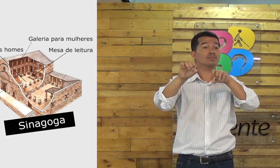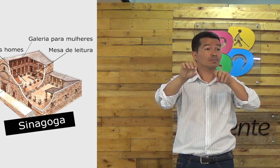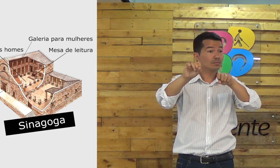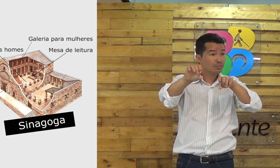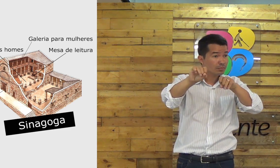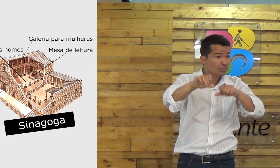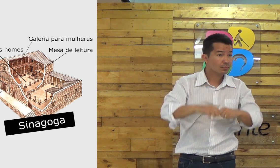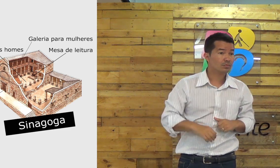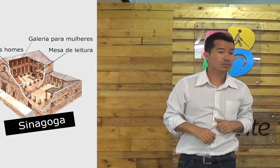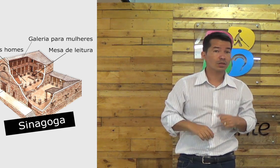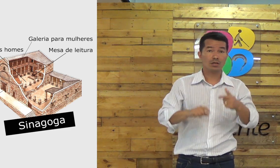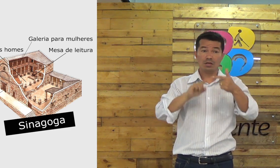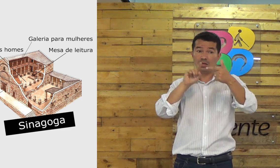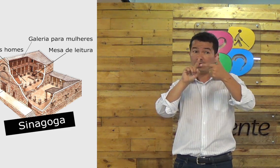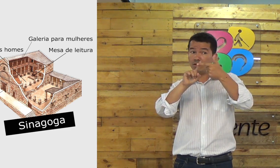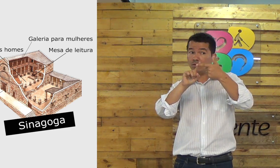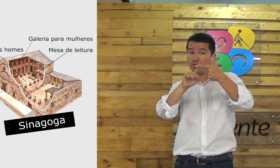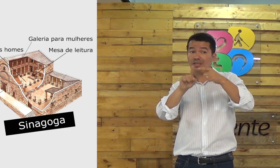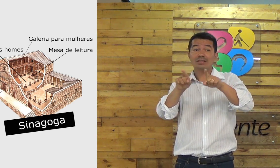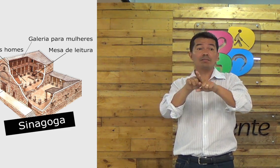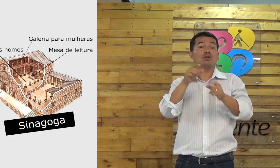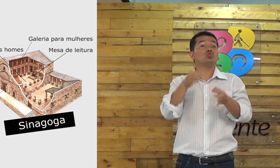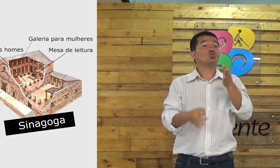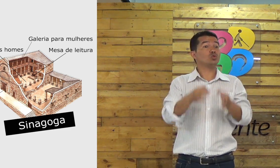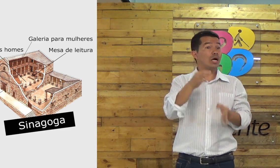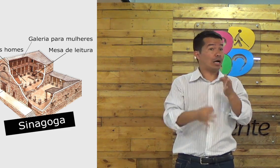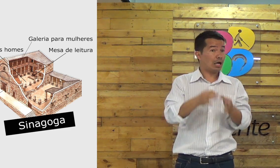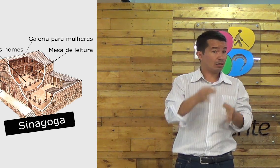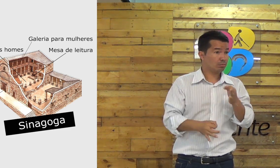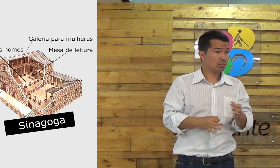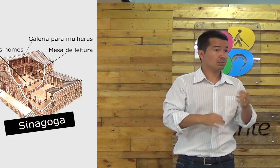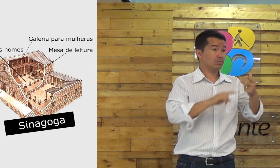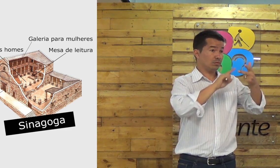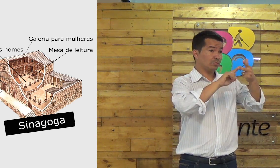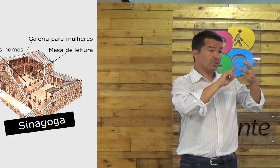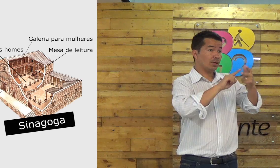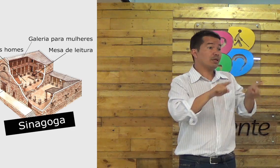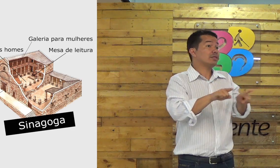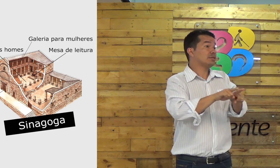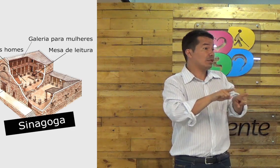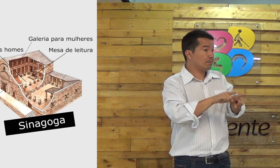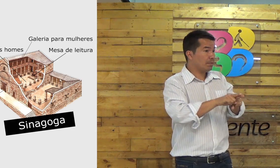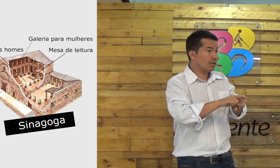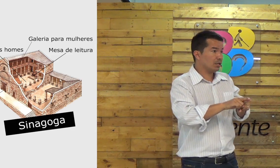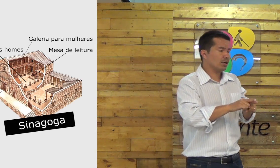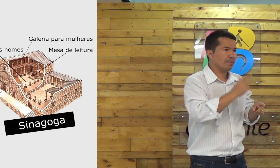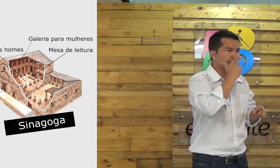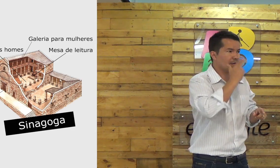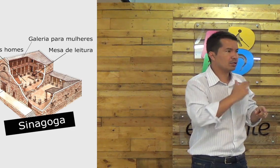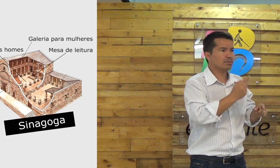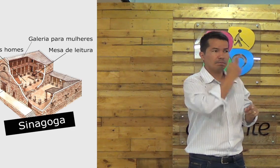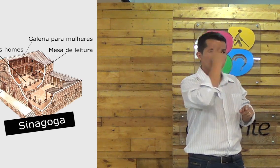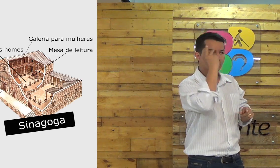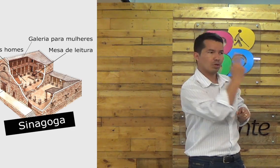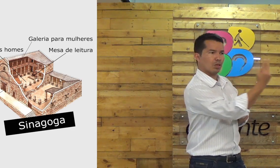fazia? Primeiro, ele tinha a responsabilidade de ensinar. A segunda, de julgar. E a terceira, meio